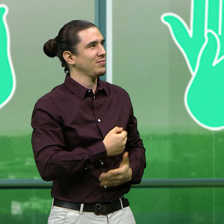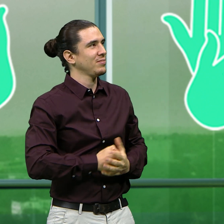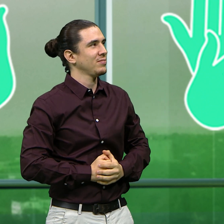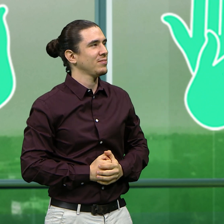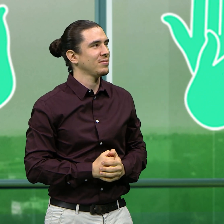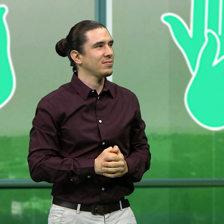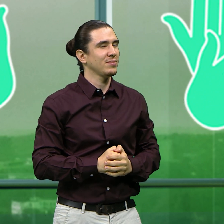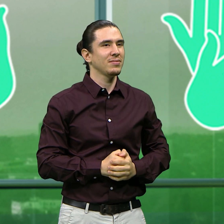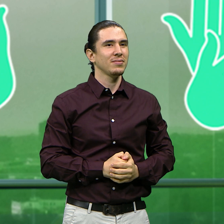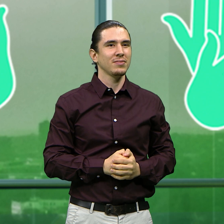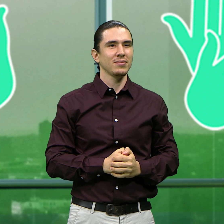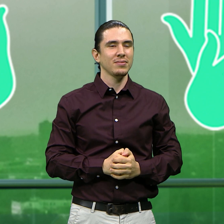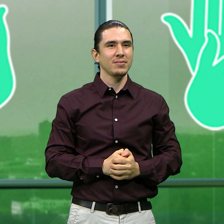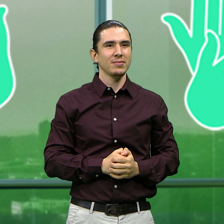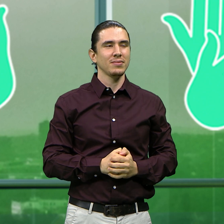compañeros de A Pleno Día. Vamos a verla.